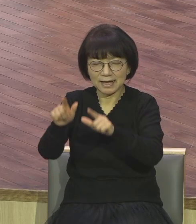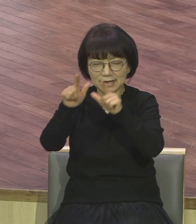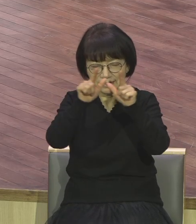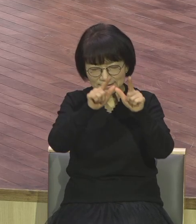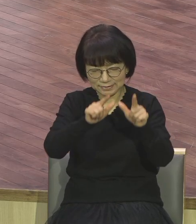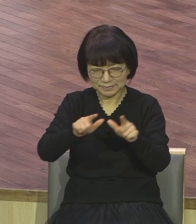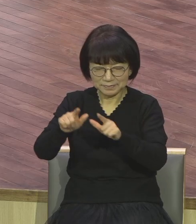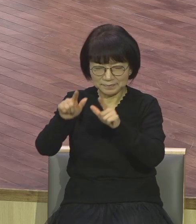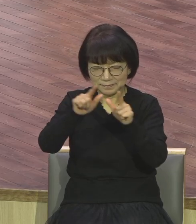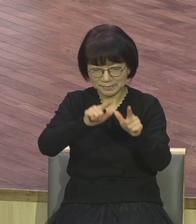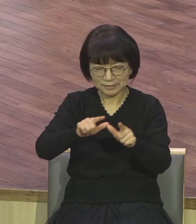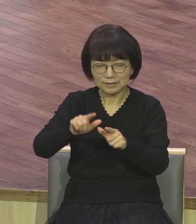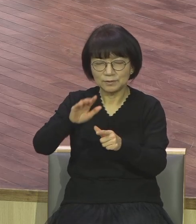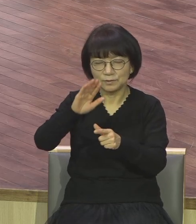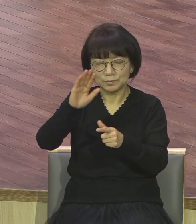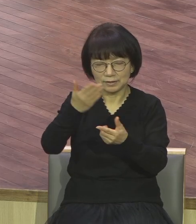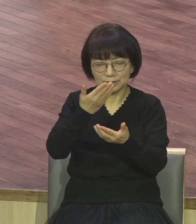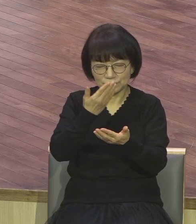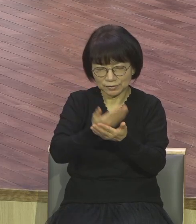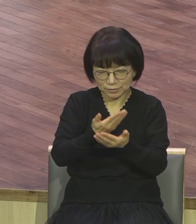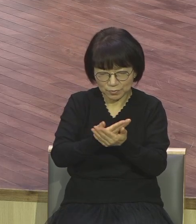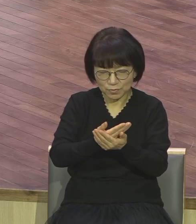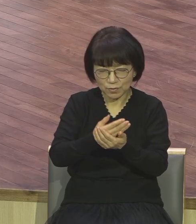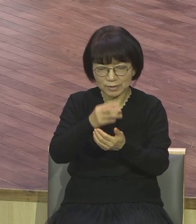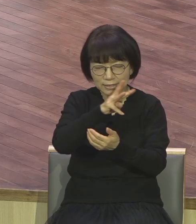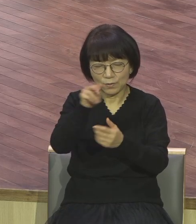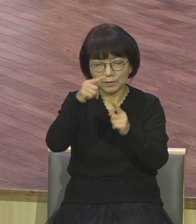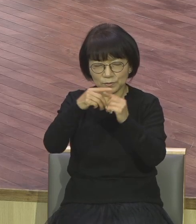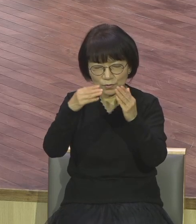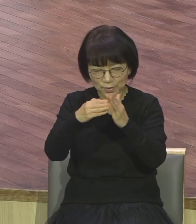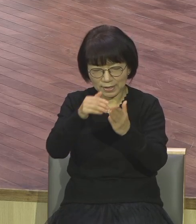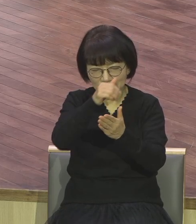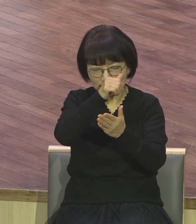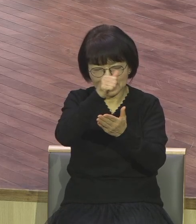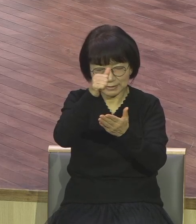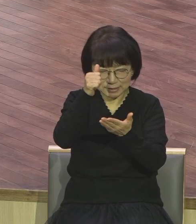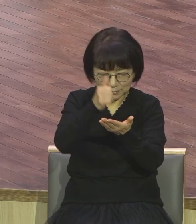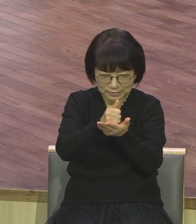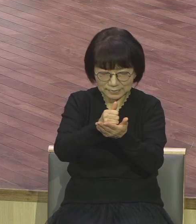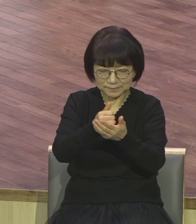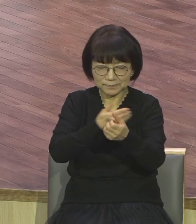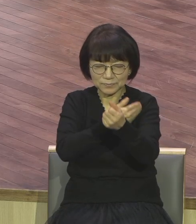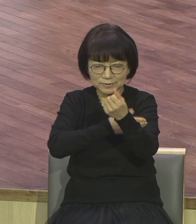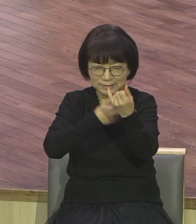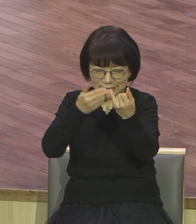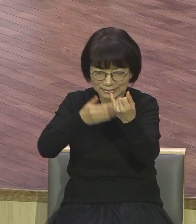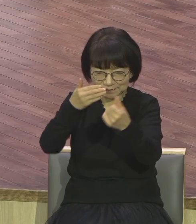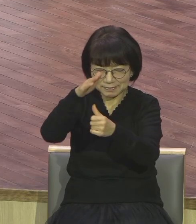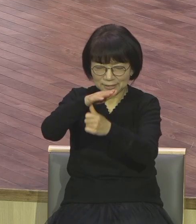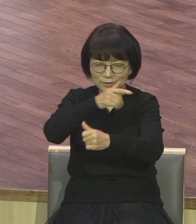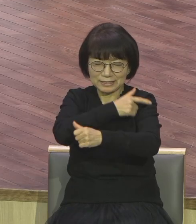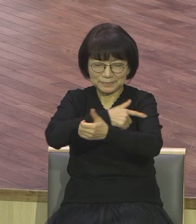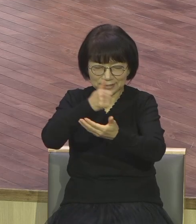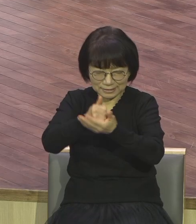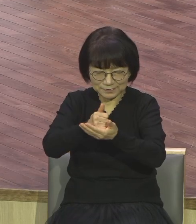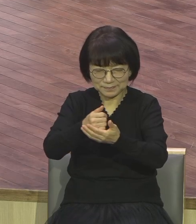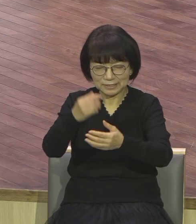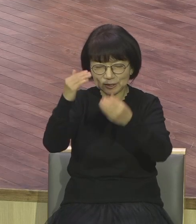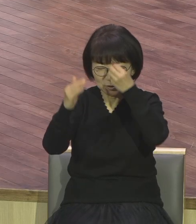모든 장로님들 군사님들 우리 안수집사님들 우리 집사님들 우리 모든 성도들 우리 엠넌트들 다 되게 하야